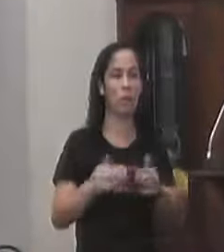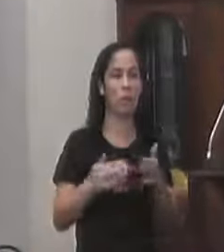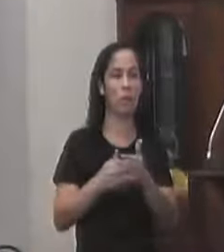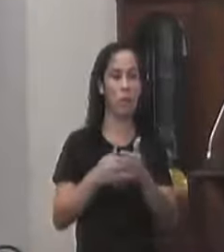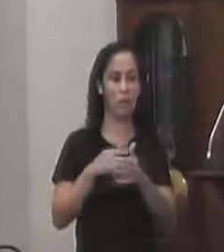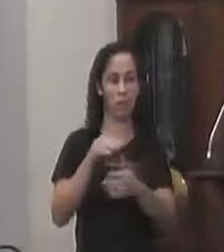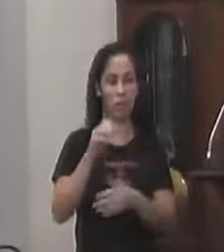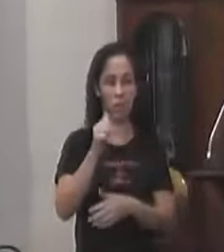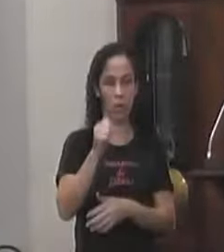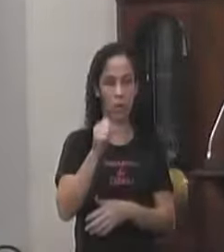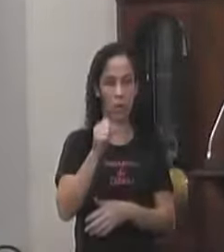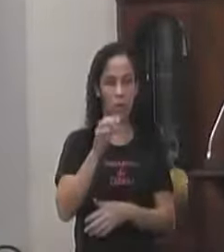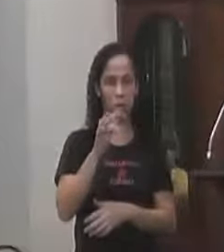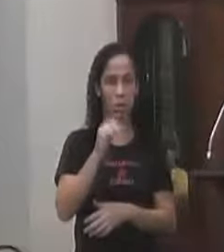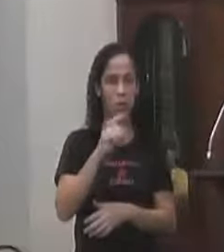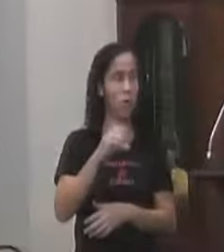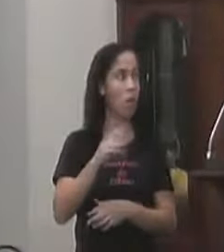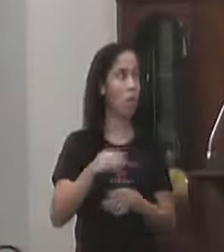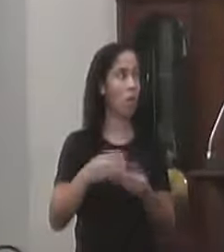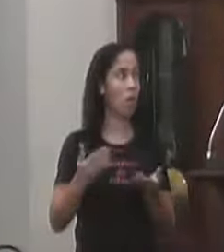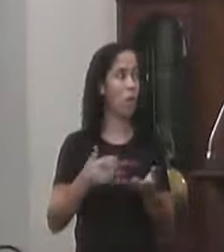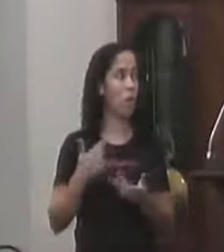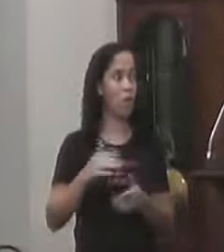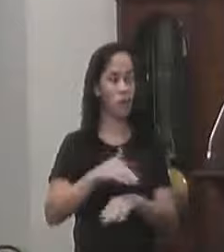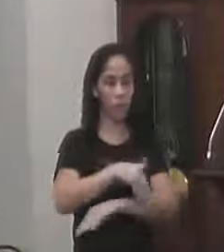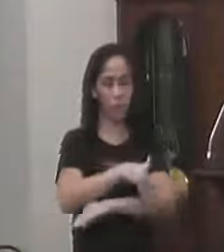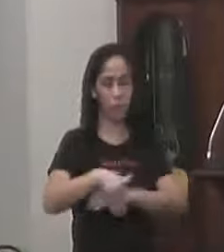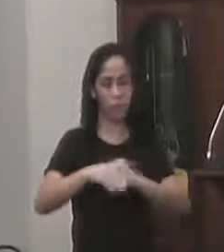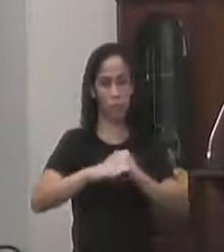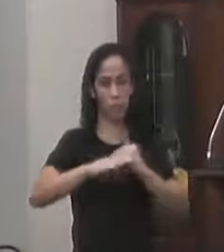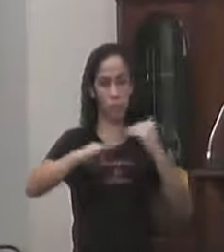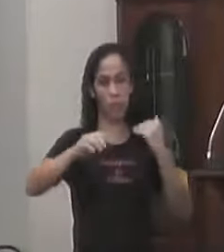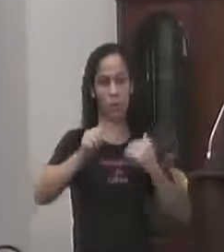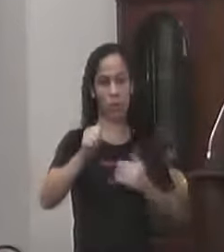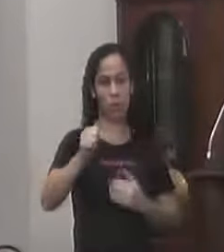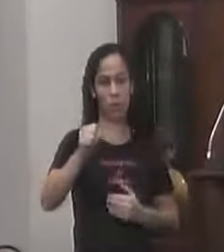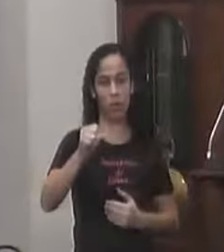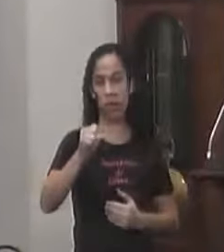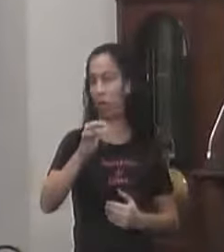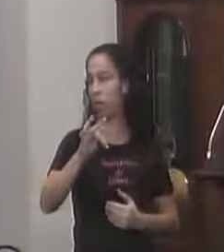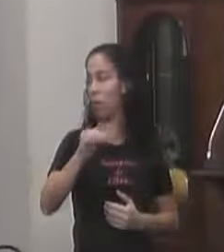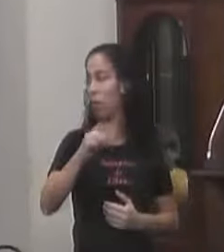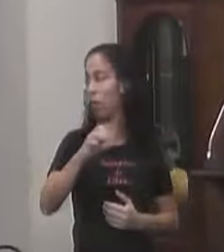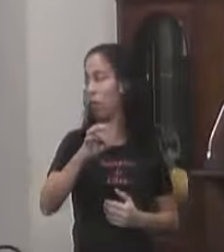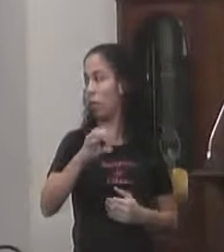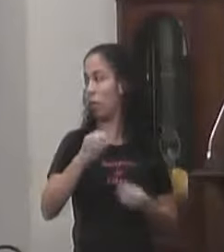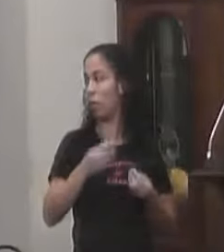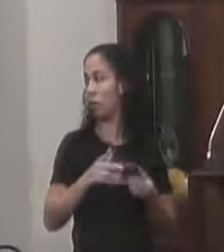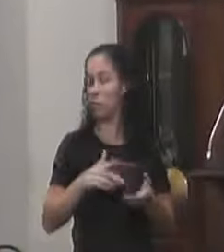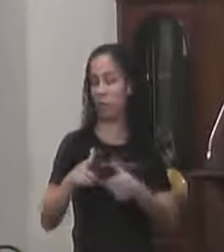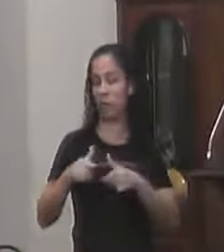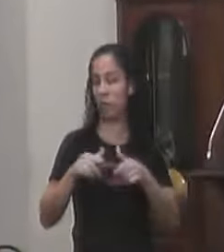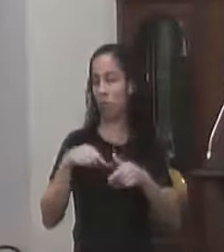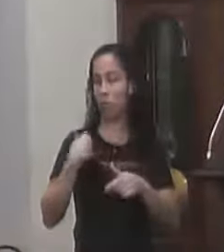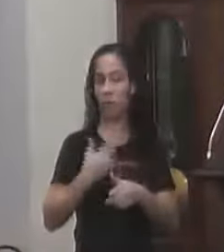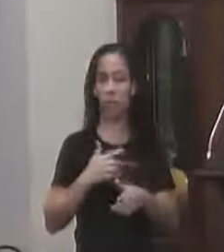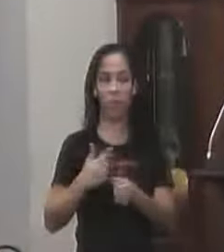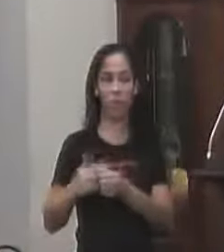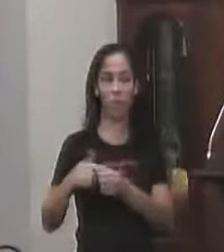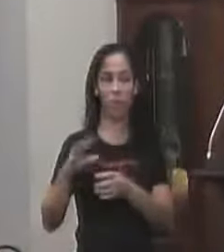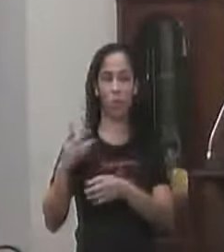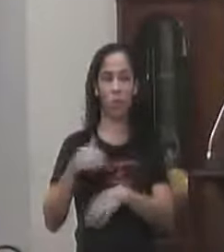asfalto Porque não tinha Calçamento E graças ao nosso Trabalho A nossa Determinação O bairro é Todo calçado